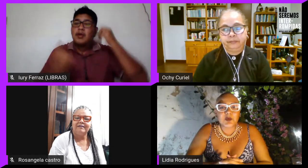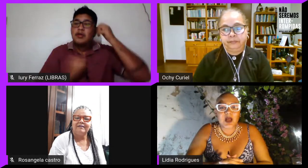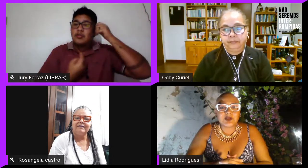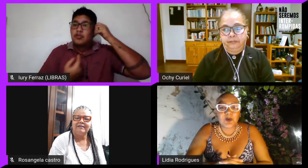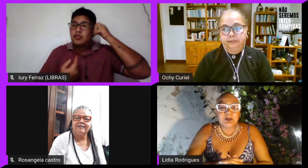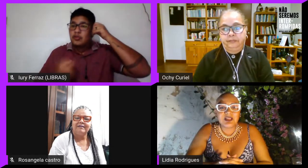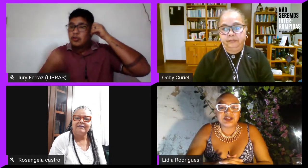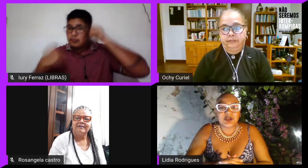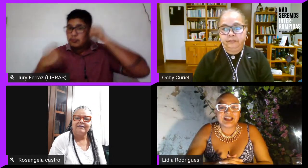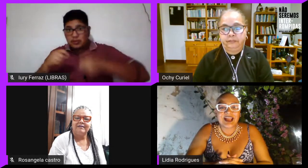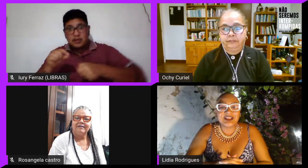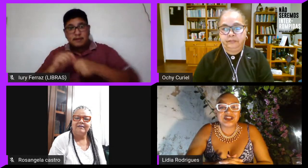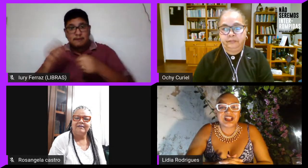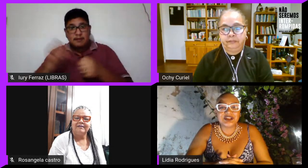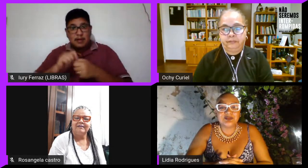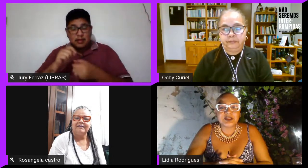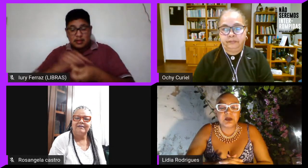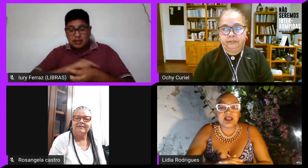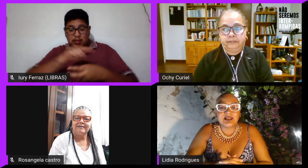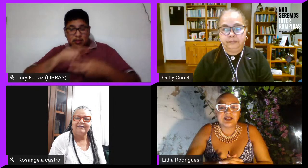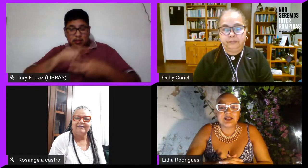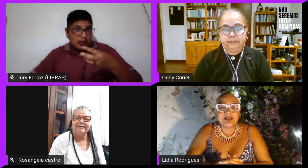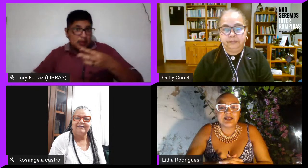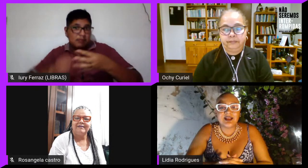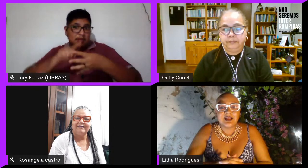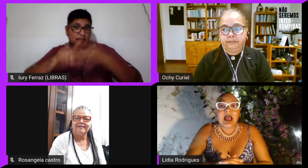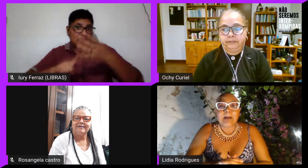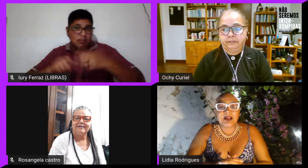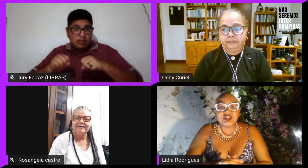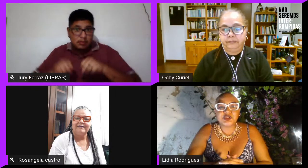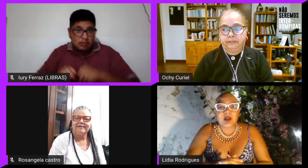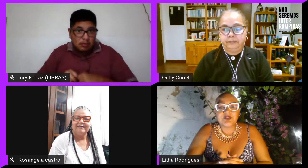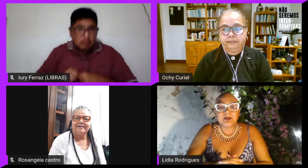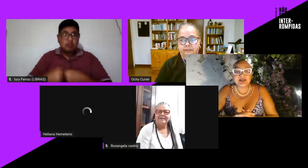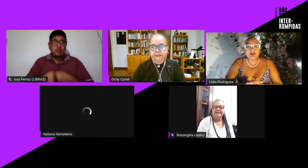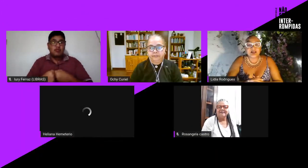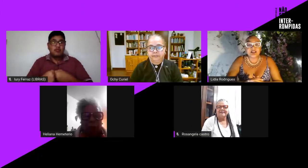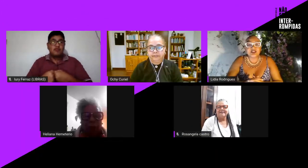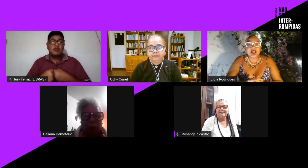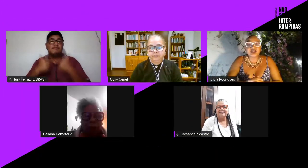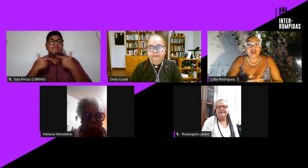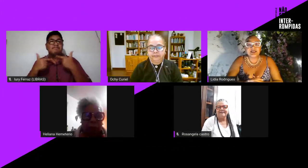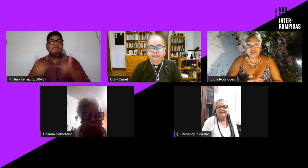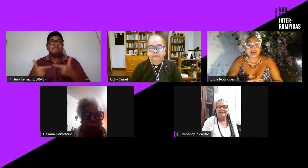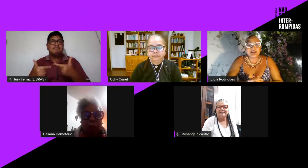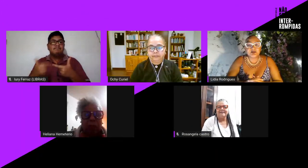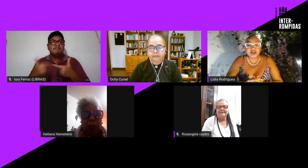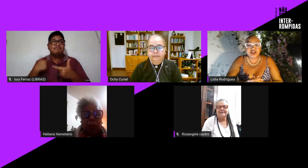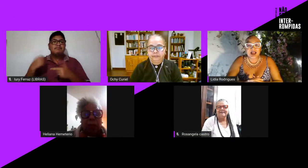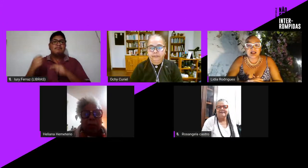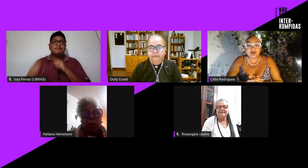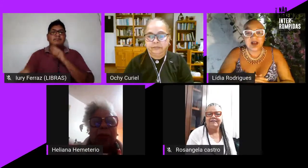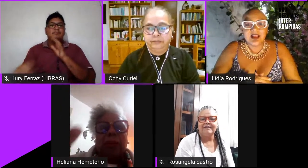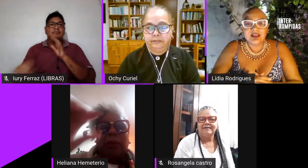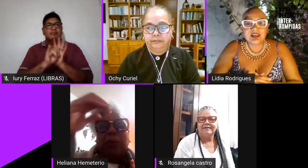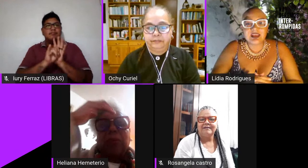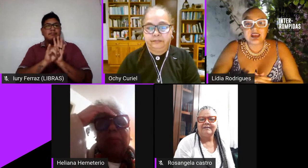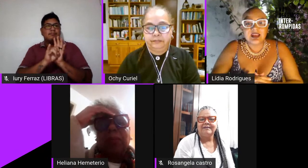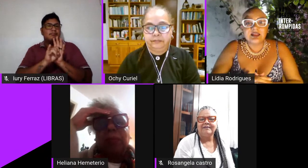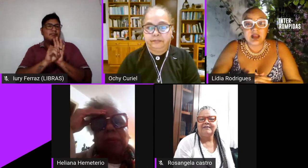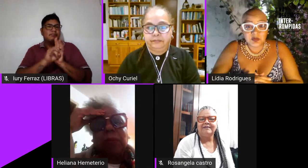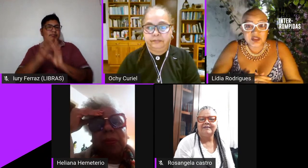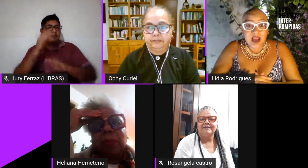triplas cuadrúplas jornadas de ativismo y militancia a partir de una afirmación de identidad y de la incidencia en el Estado